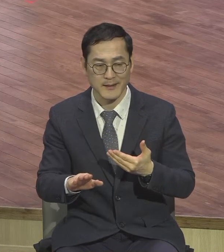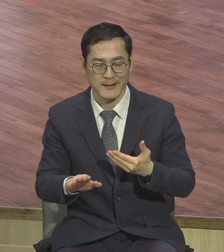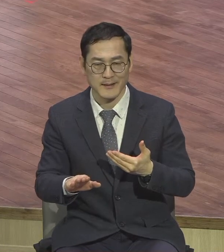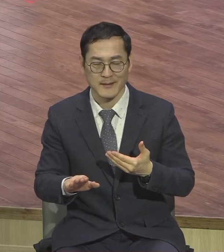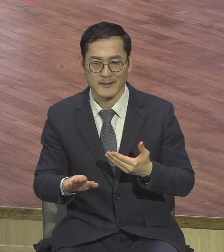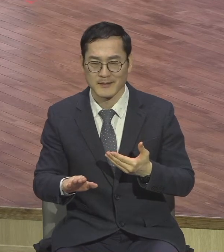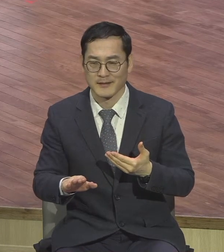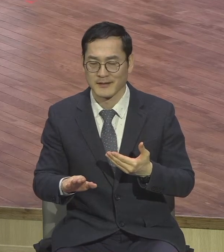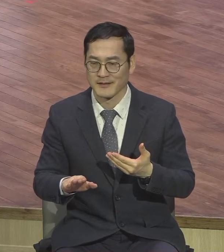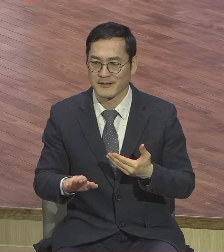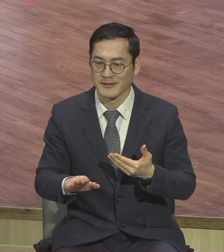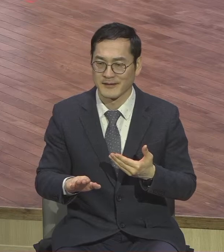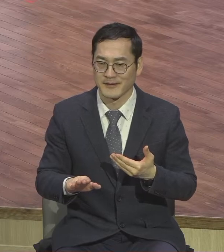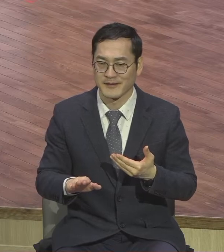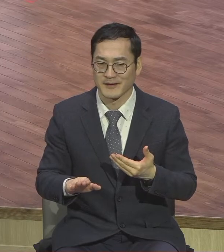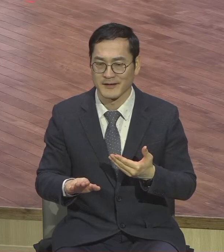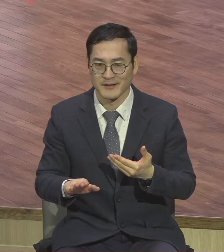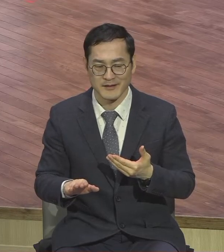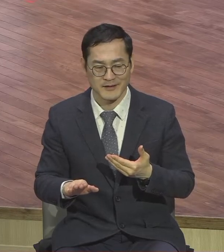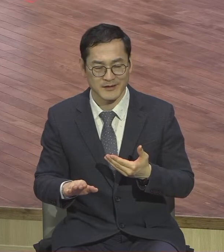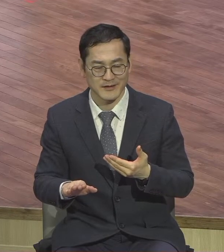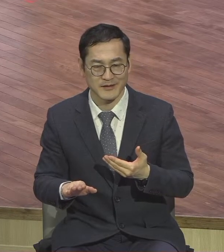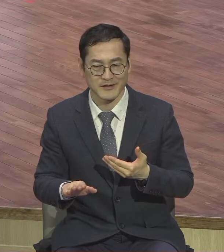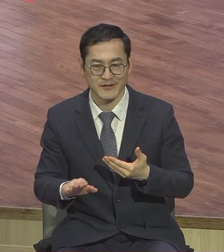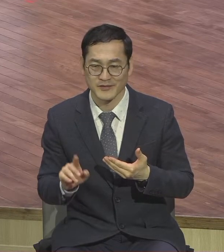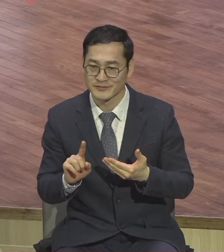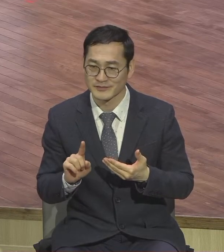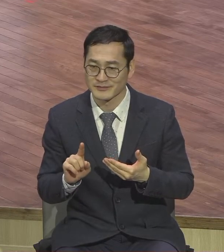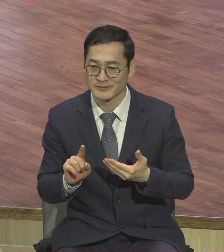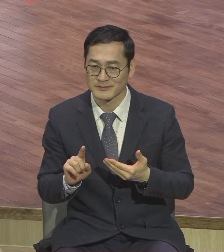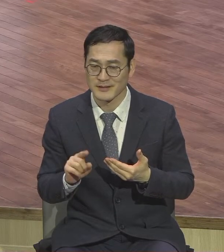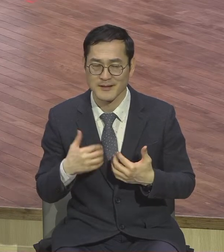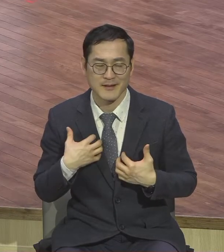용서하고 나니까 너무 누린다는 거예요